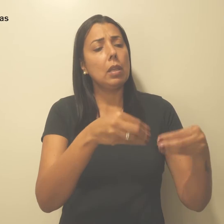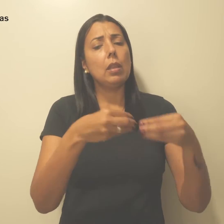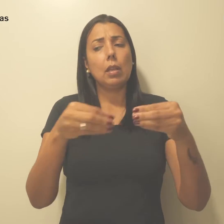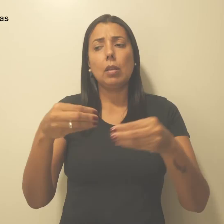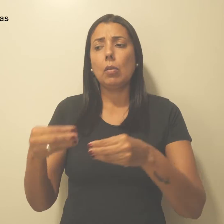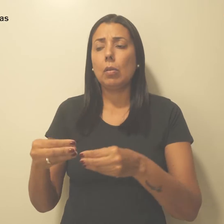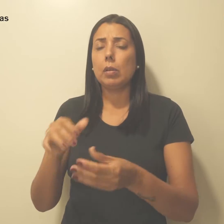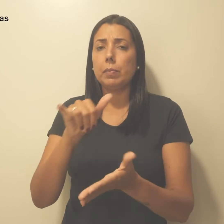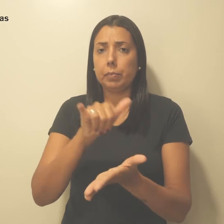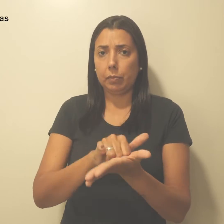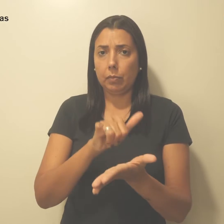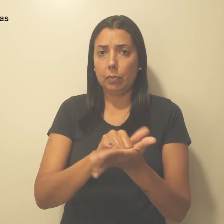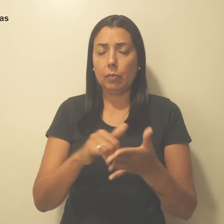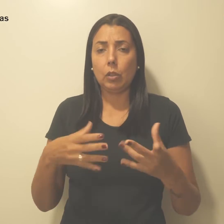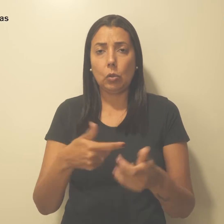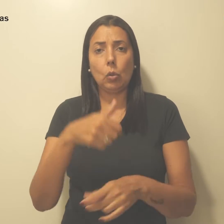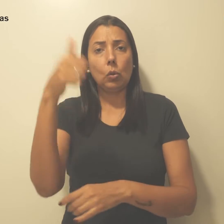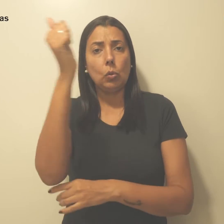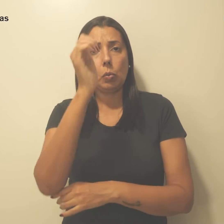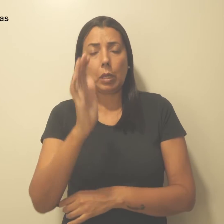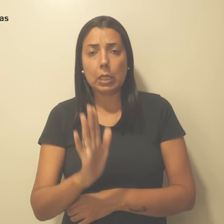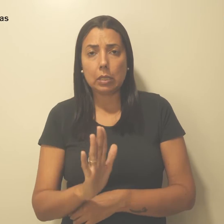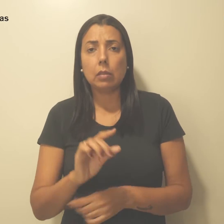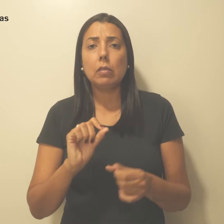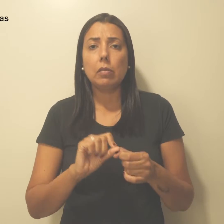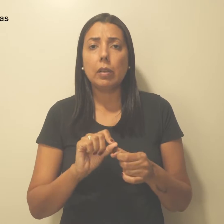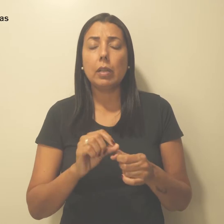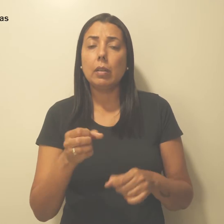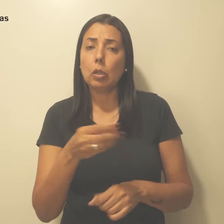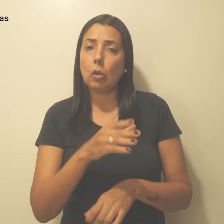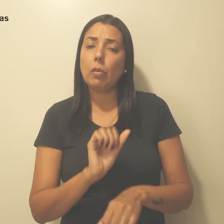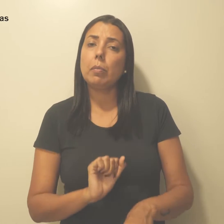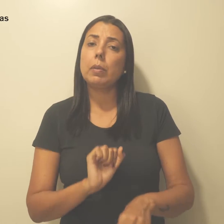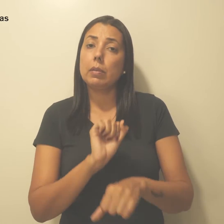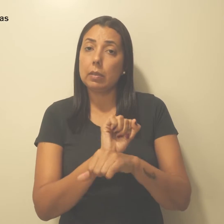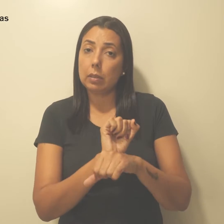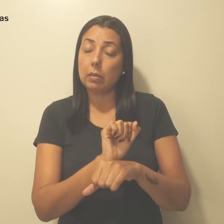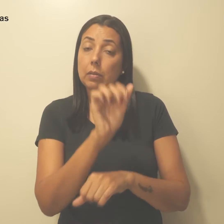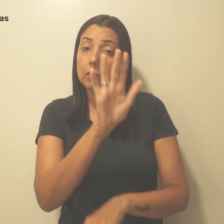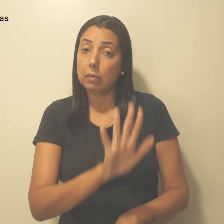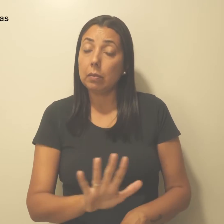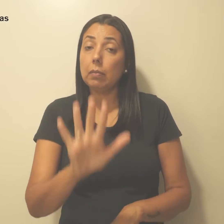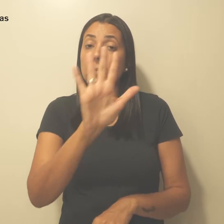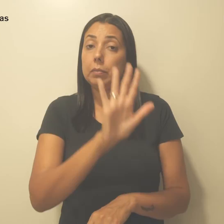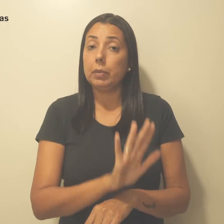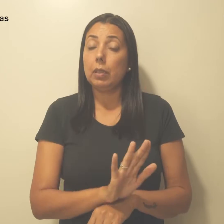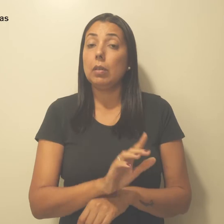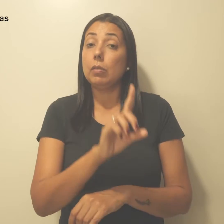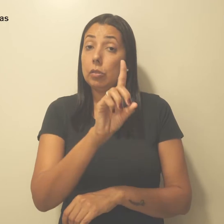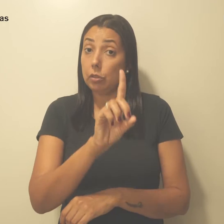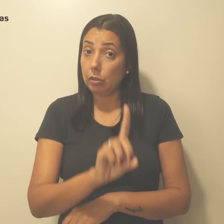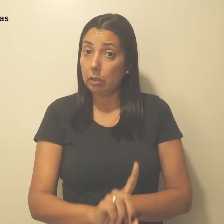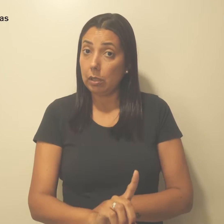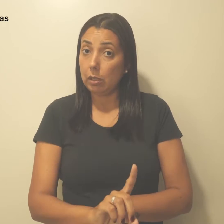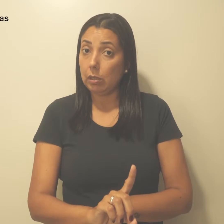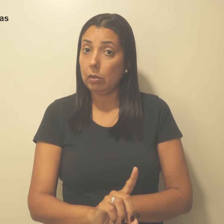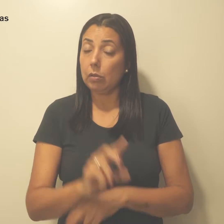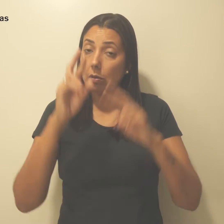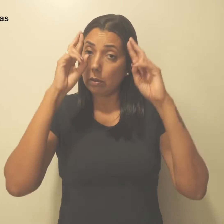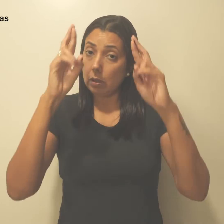aplicativo de todo o Brasil farão uma nova paralisação nacional por direitos, dignidade e